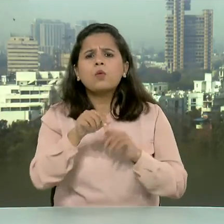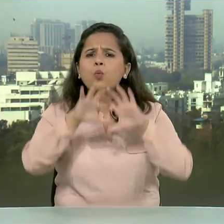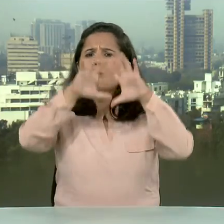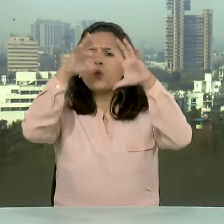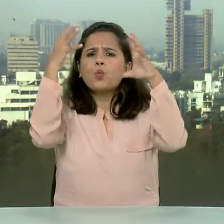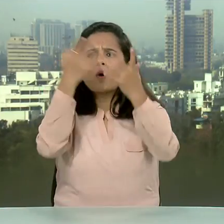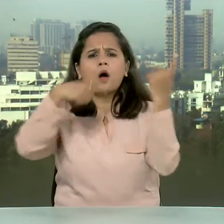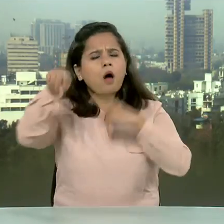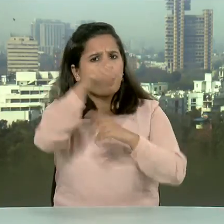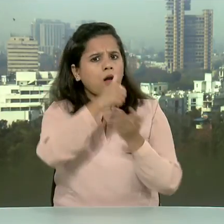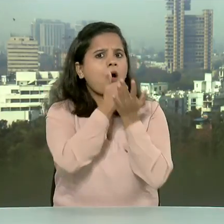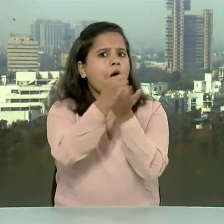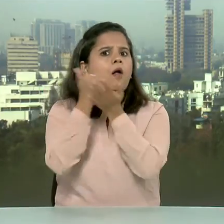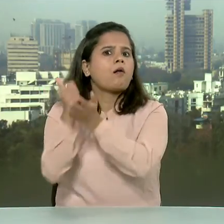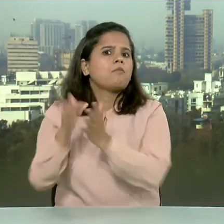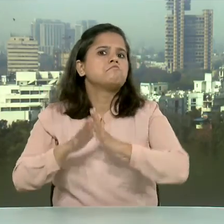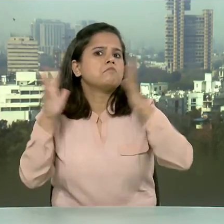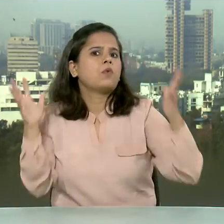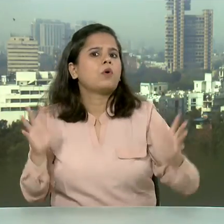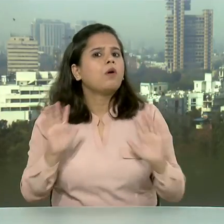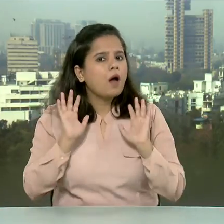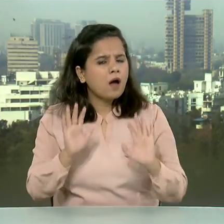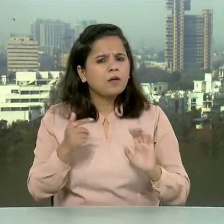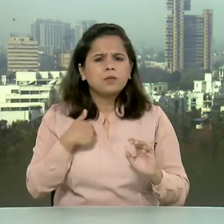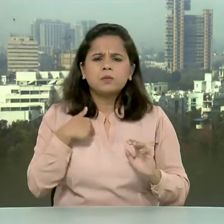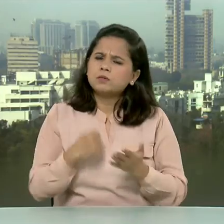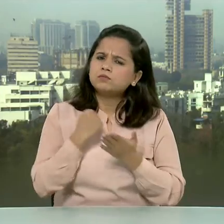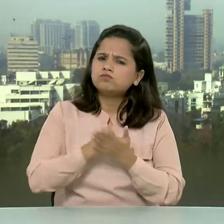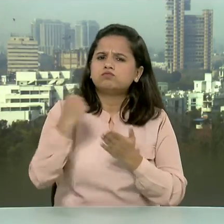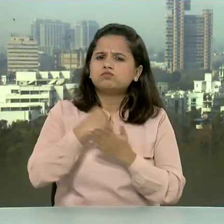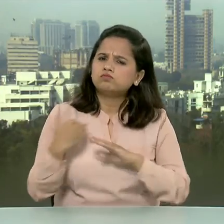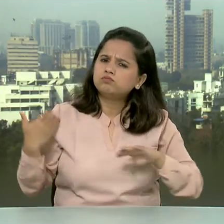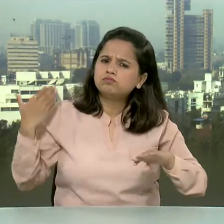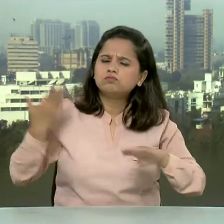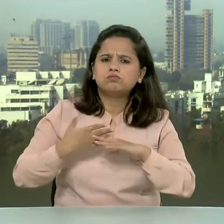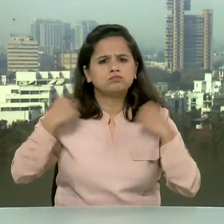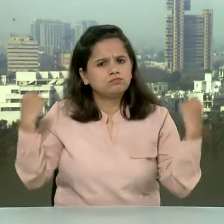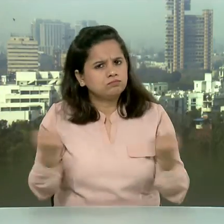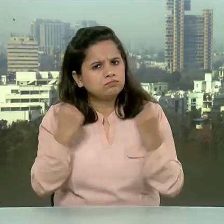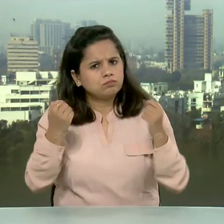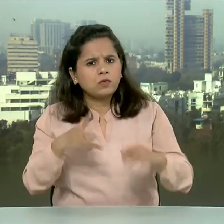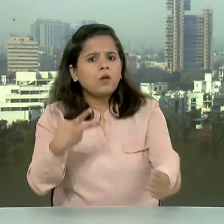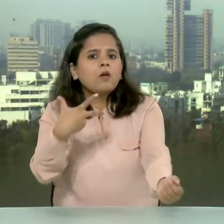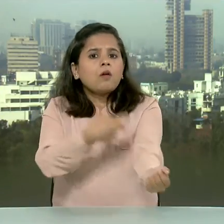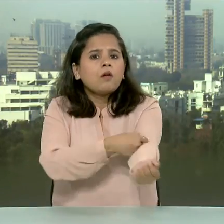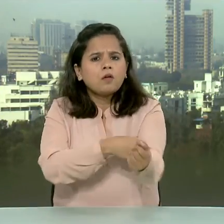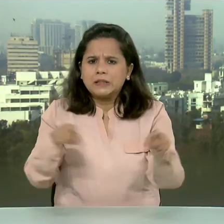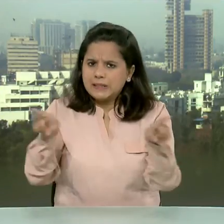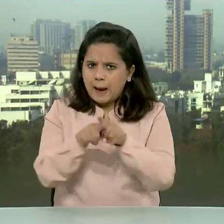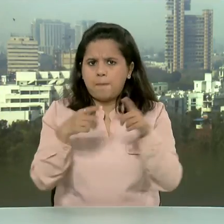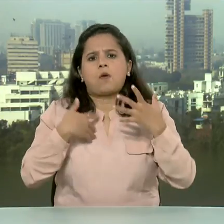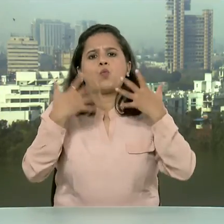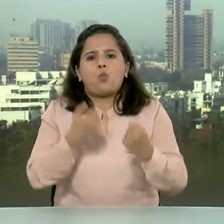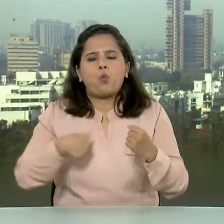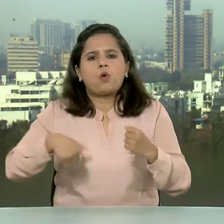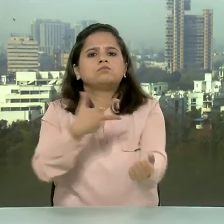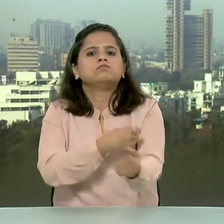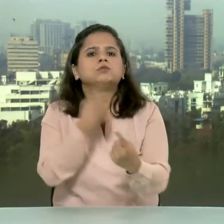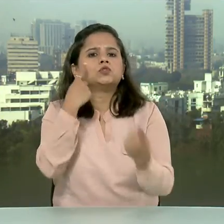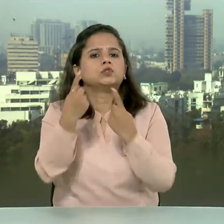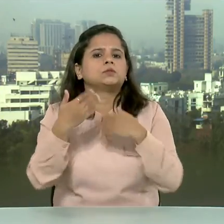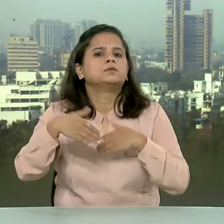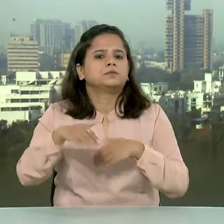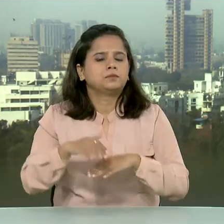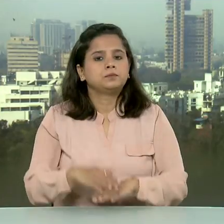के लिए उप्योगी रही है हम यही प्रयास वेक्सिन के खेत्र में भी कर रहे हैं